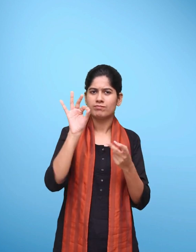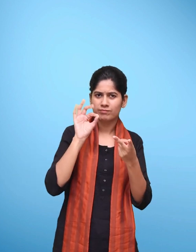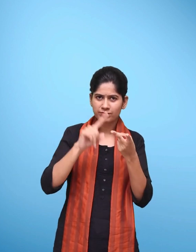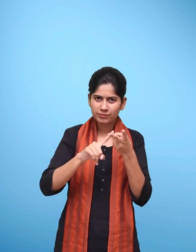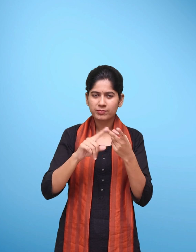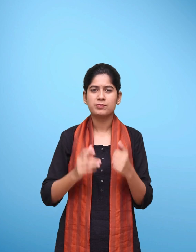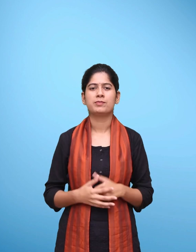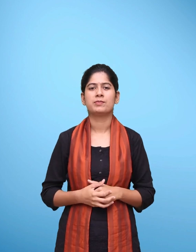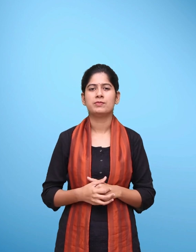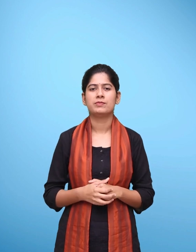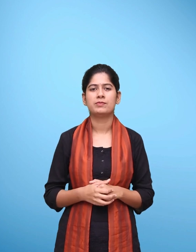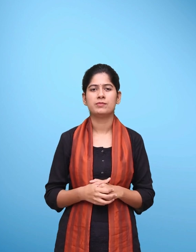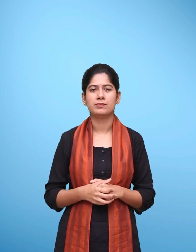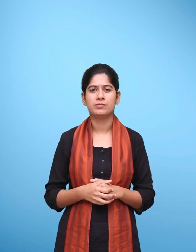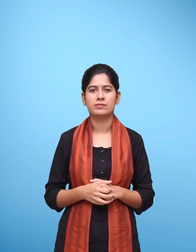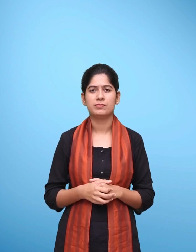शिक्षक या विद्यार्थी.